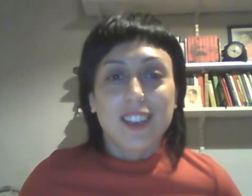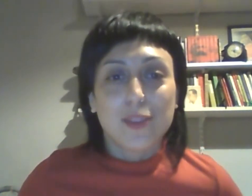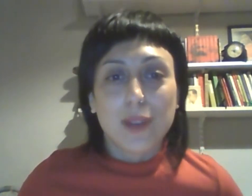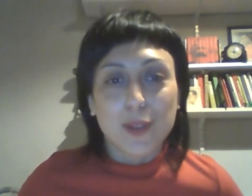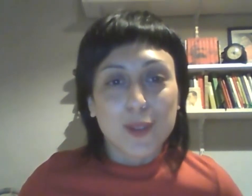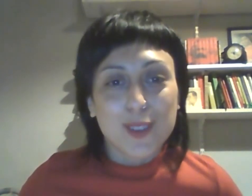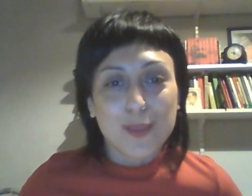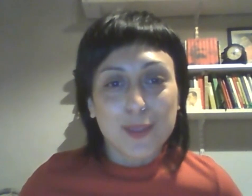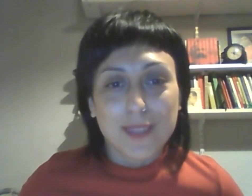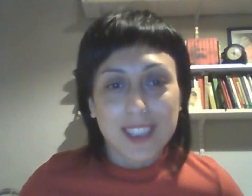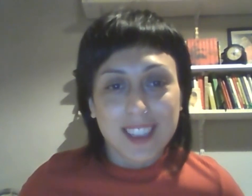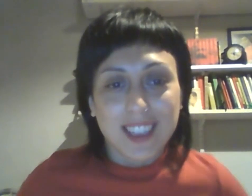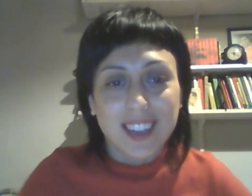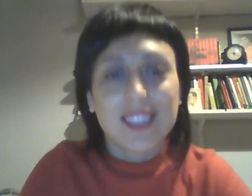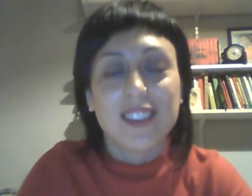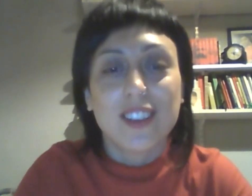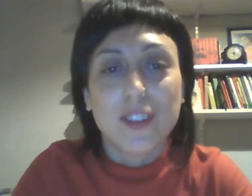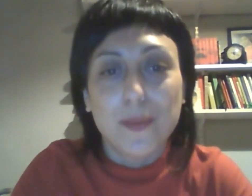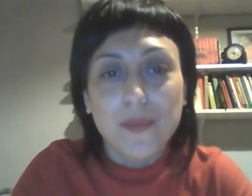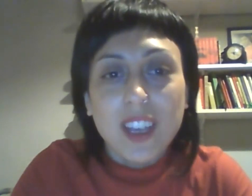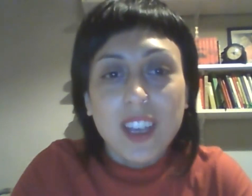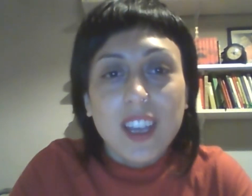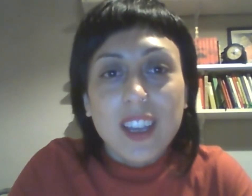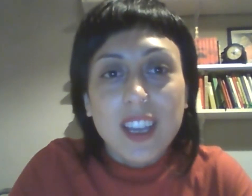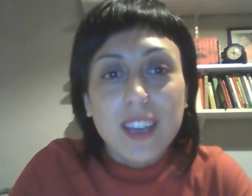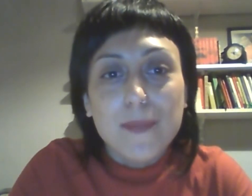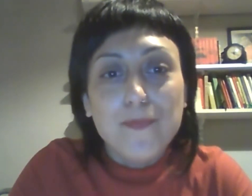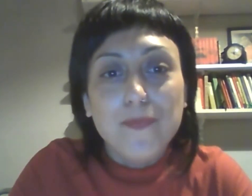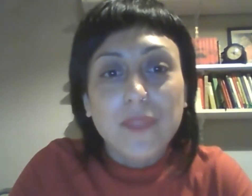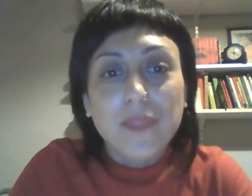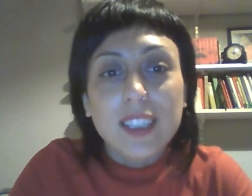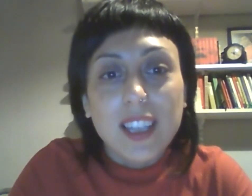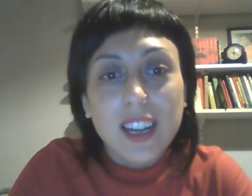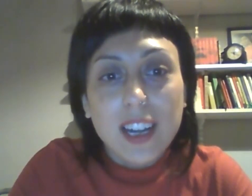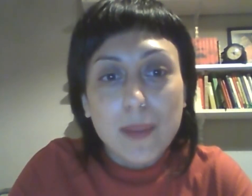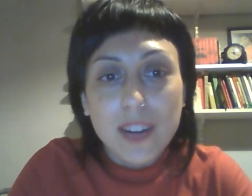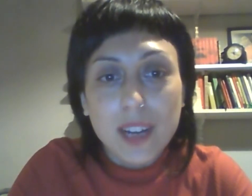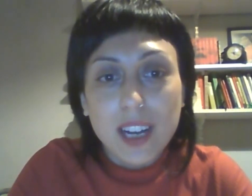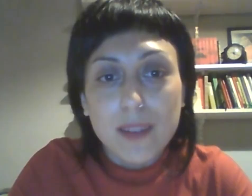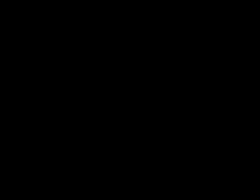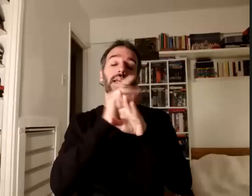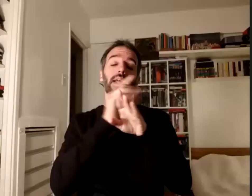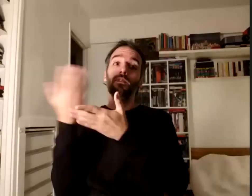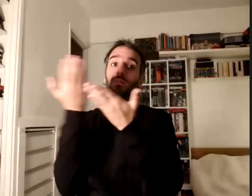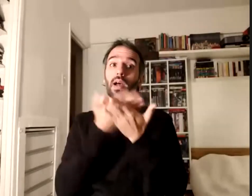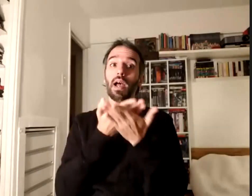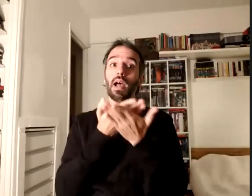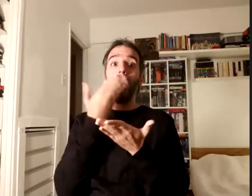una producción multipacética en ese sentido antes de darle la palabra a mi compañera Verónica Ruzler